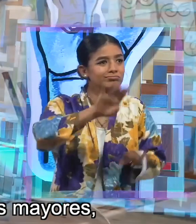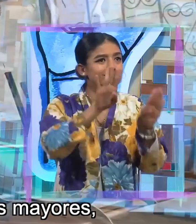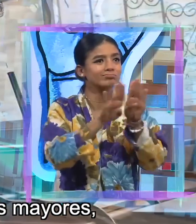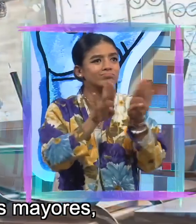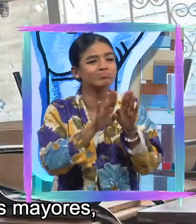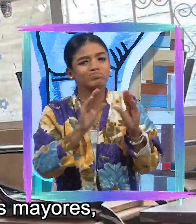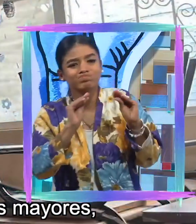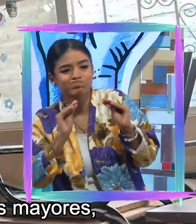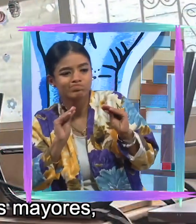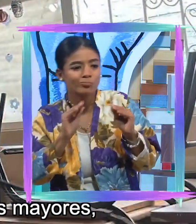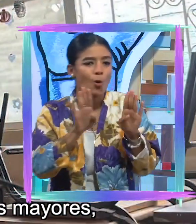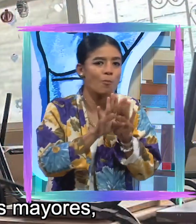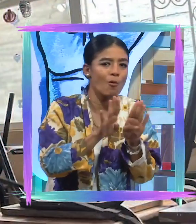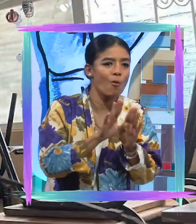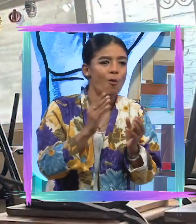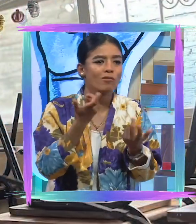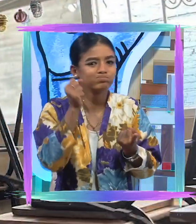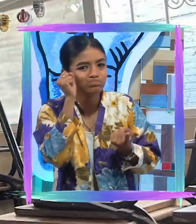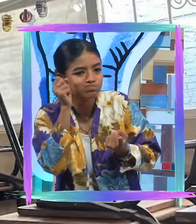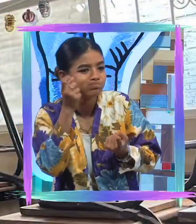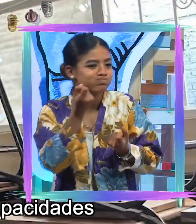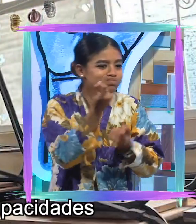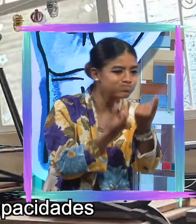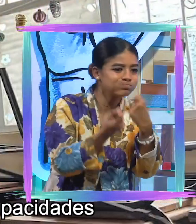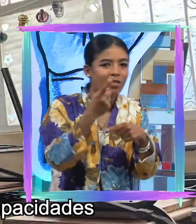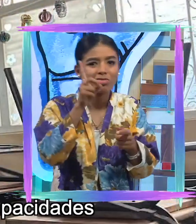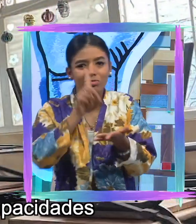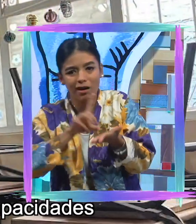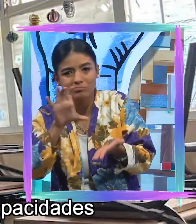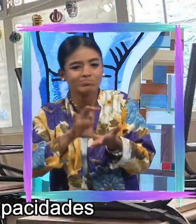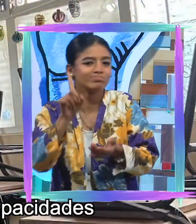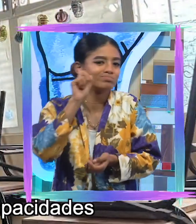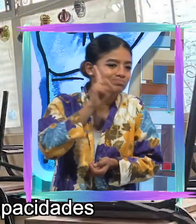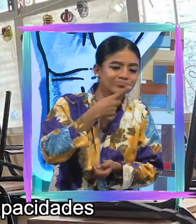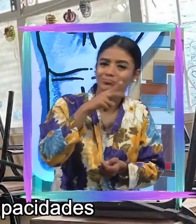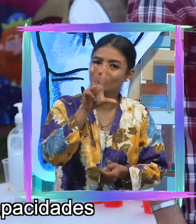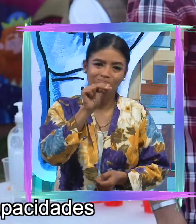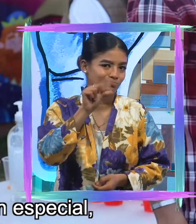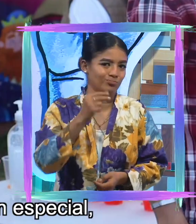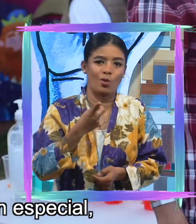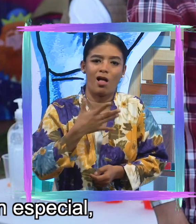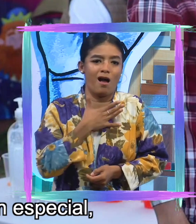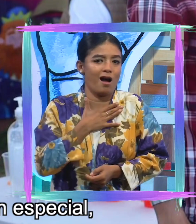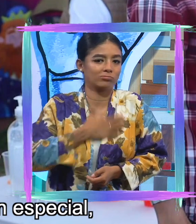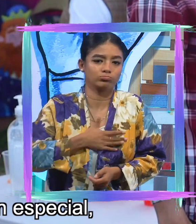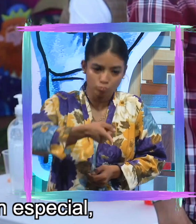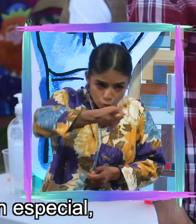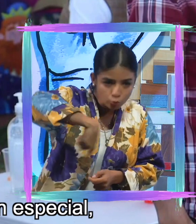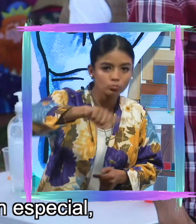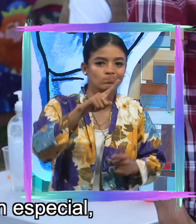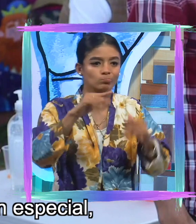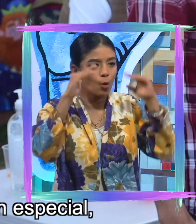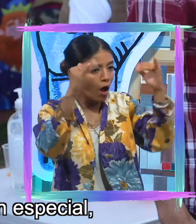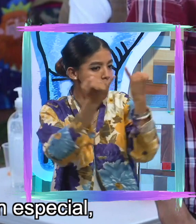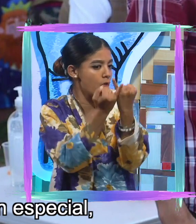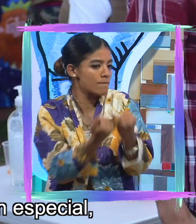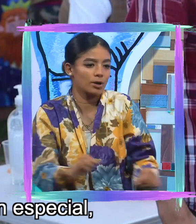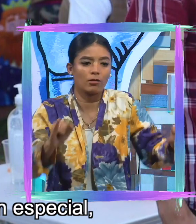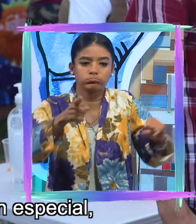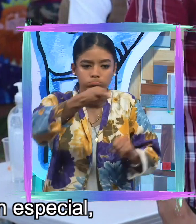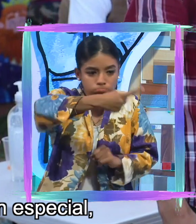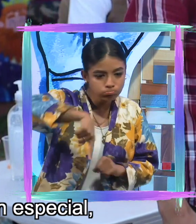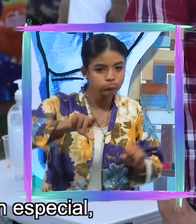mayores. Ya que, como sabes, las personas con diferentes discapacidades necesitamos un tipo de educación